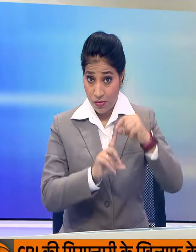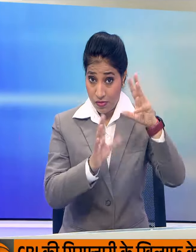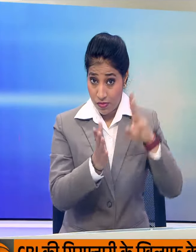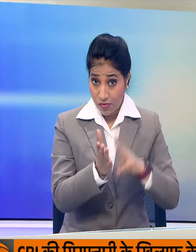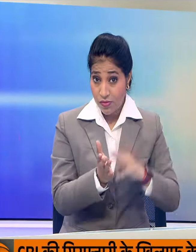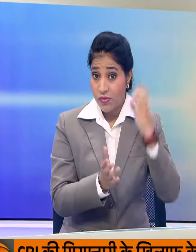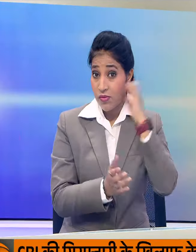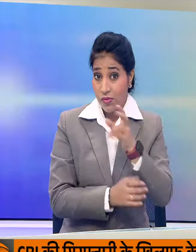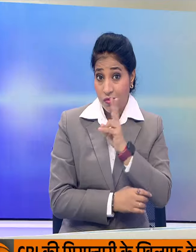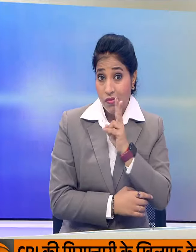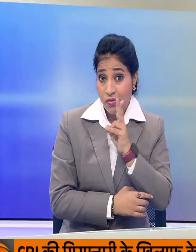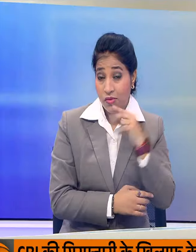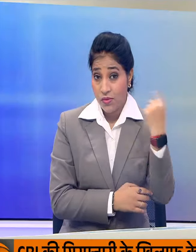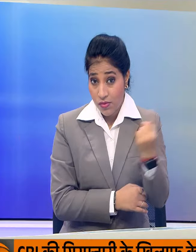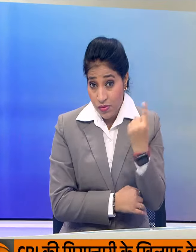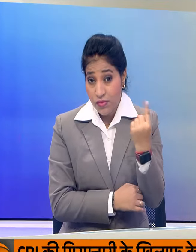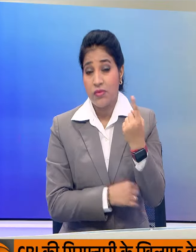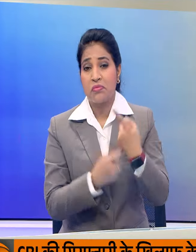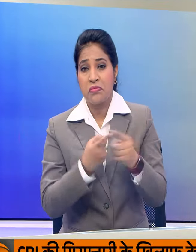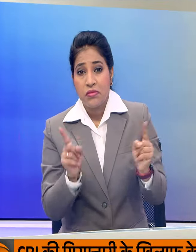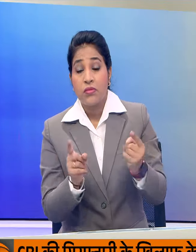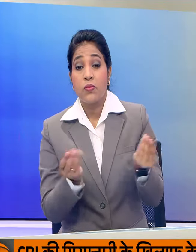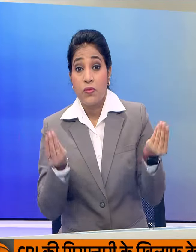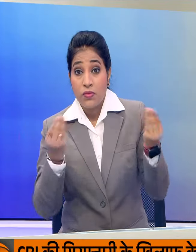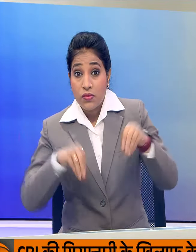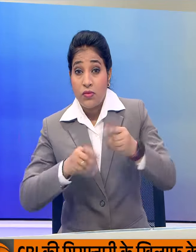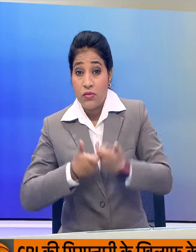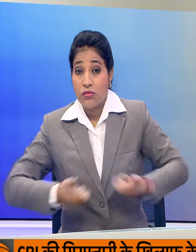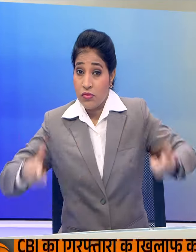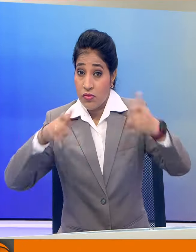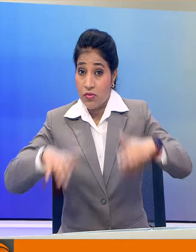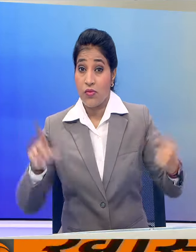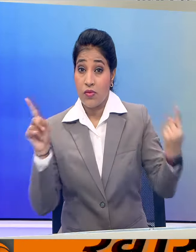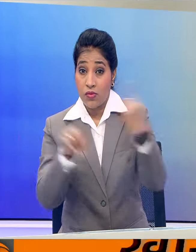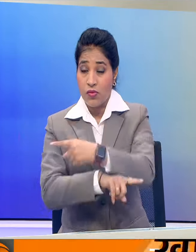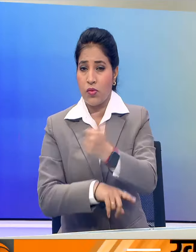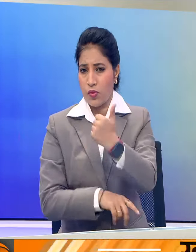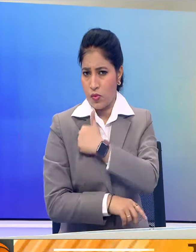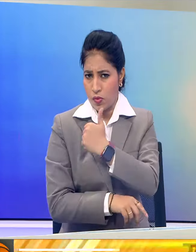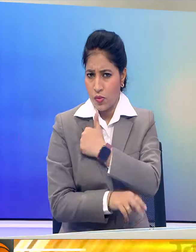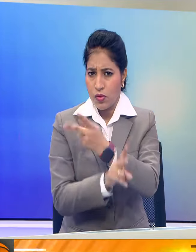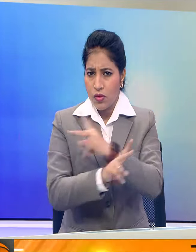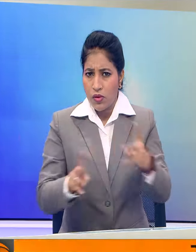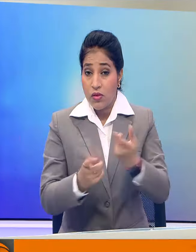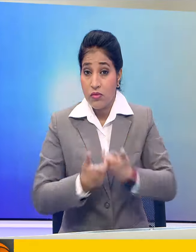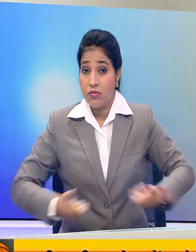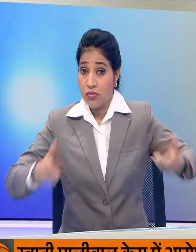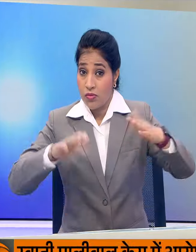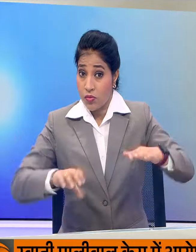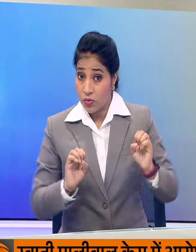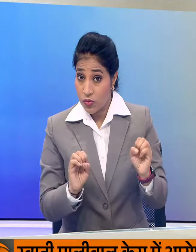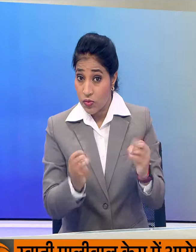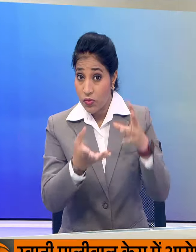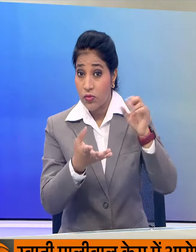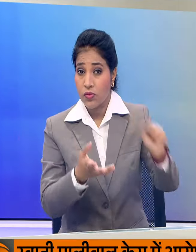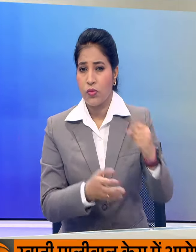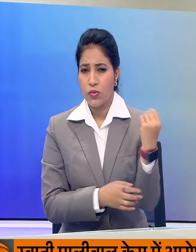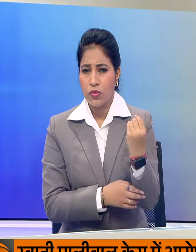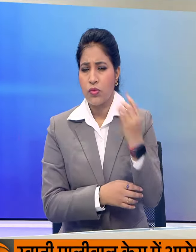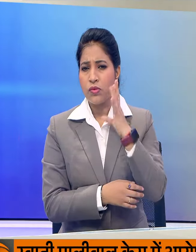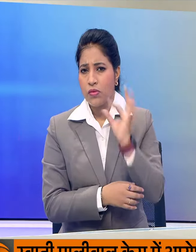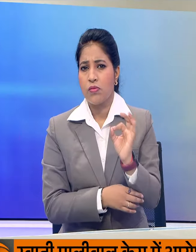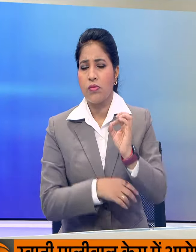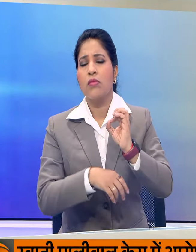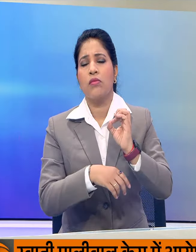मंत्री मोदी संबोधित कर सकते हैं सदन के भीतर विपक्ष के रवये और संसस सत्र को लेकर कुछ जरूरी